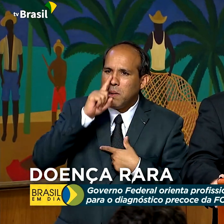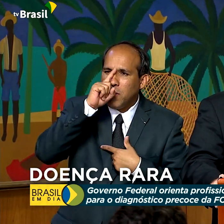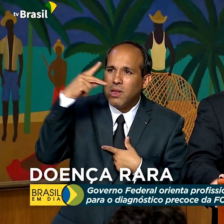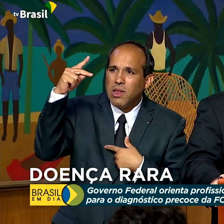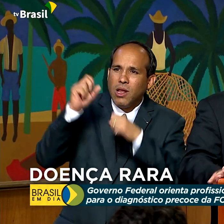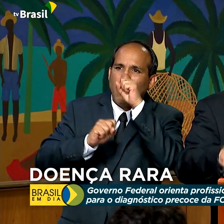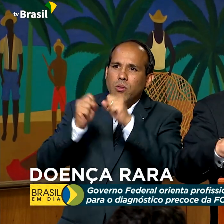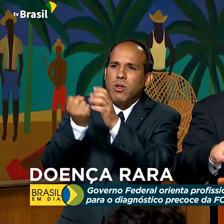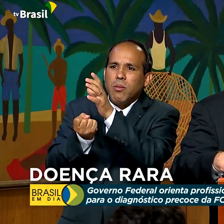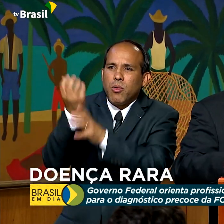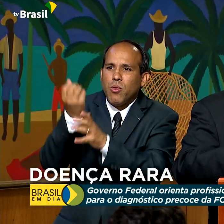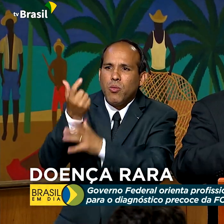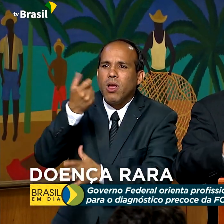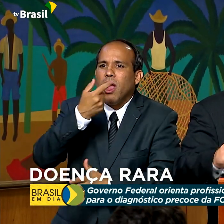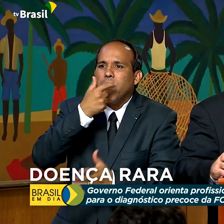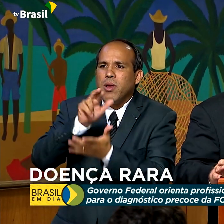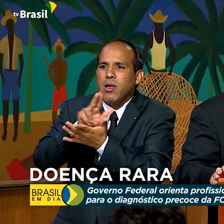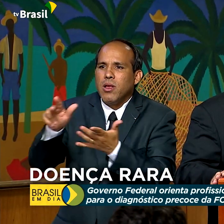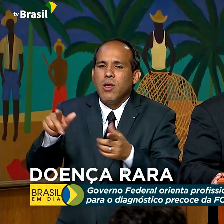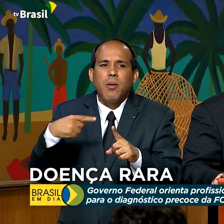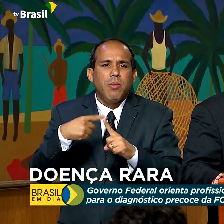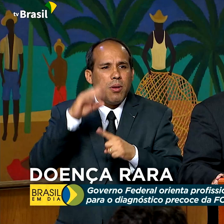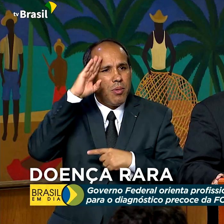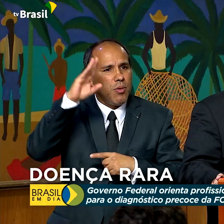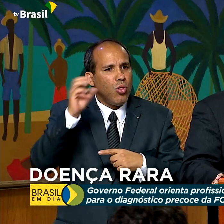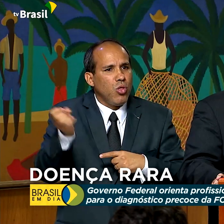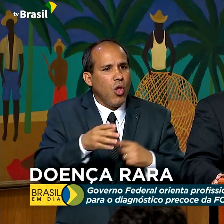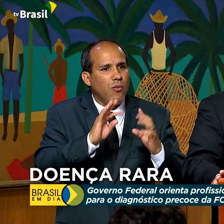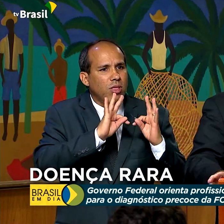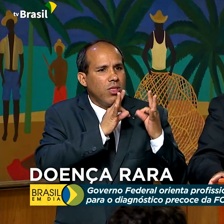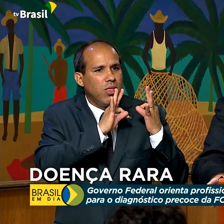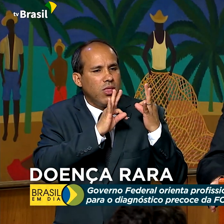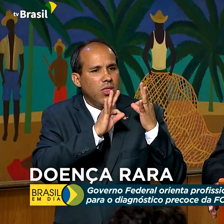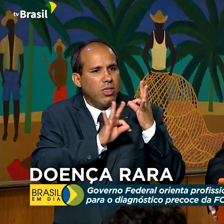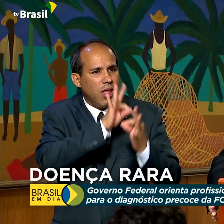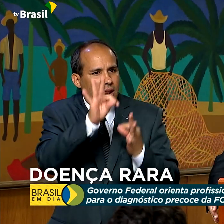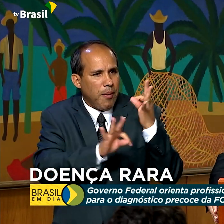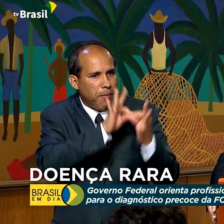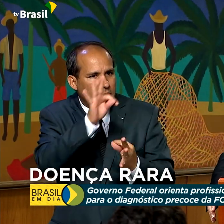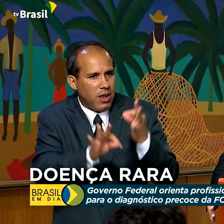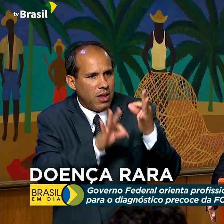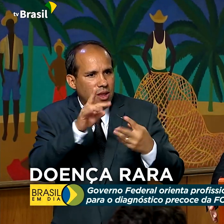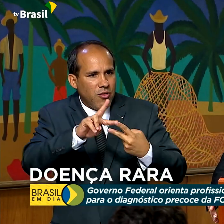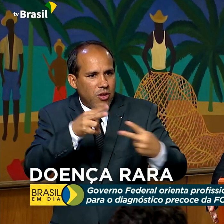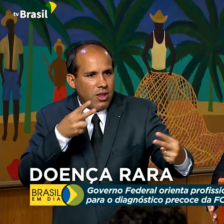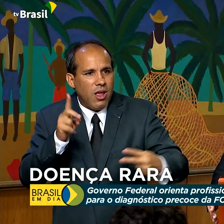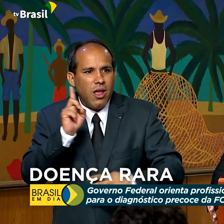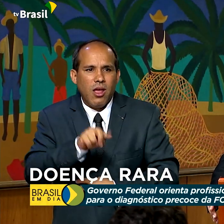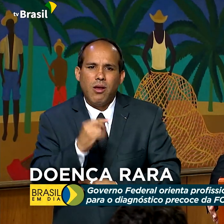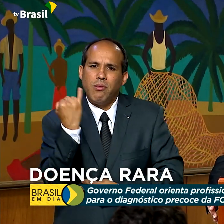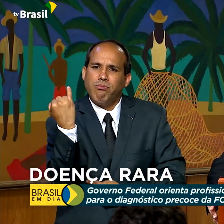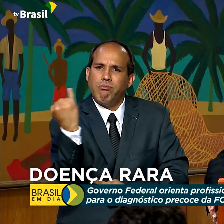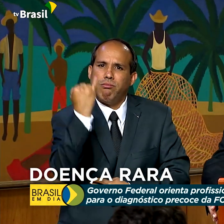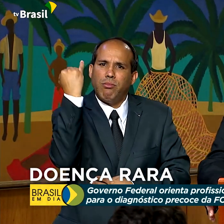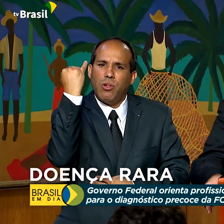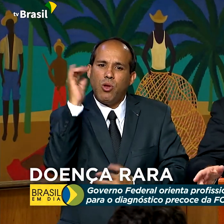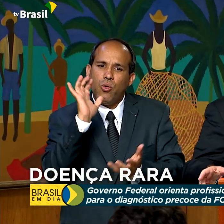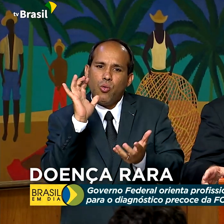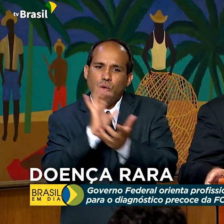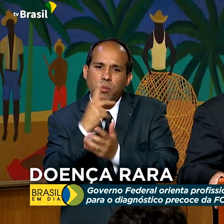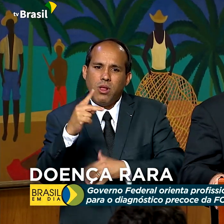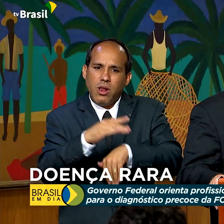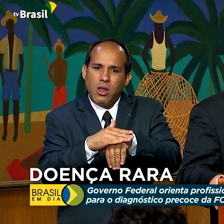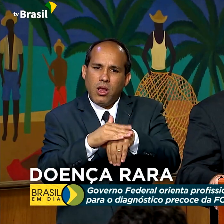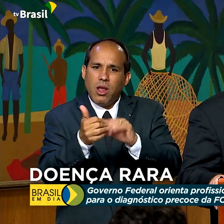terapias, sobretudo as novas terapias gênicas, que podem ser importantes para os raros, que